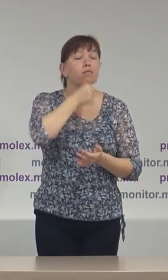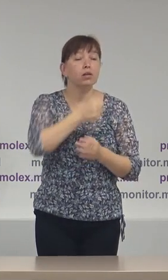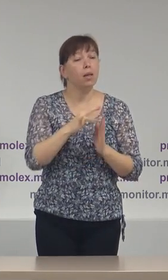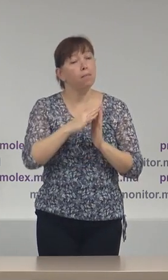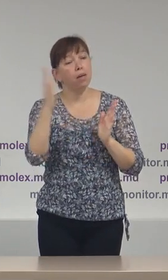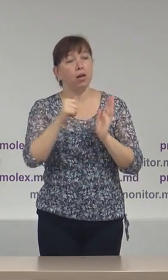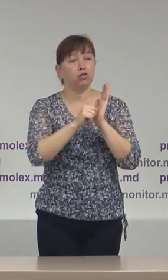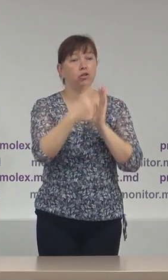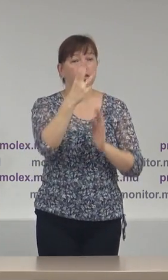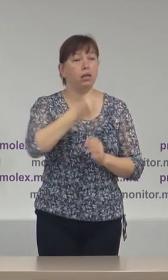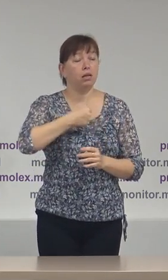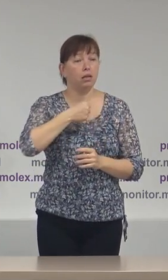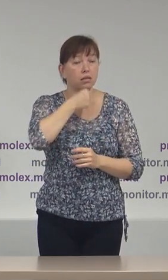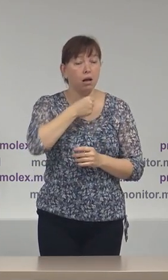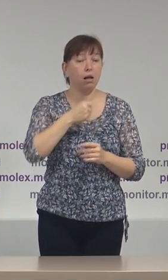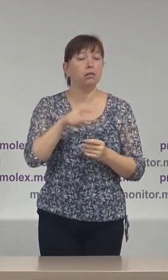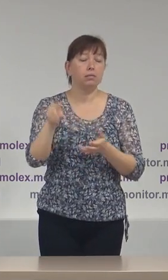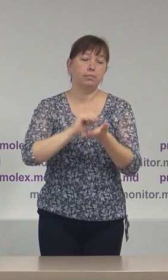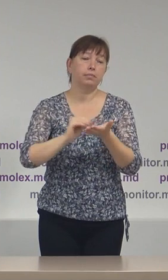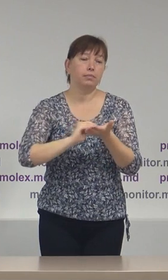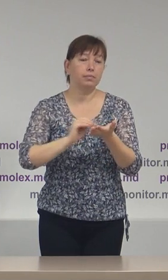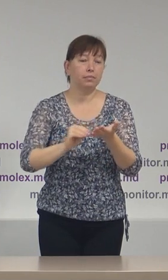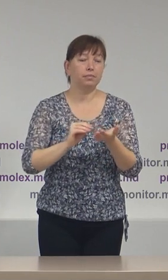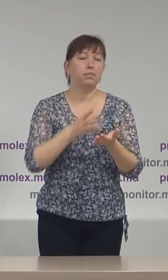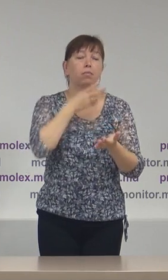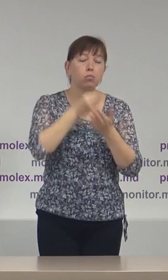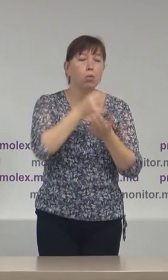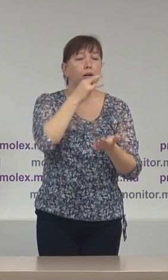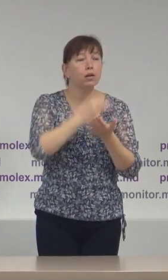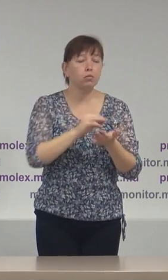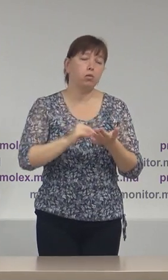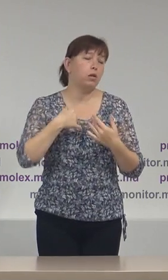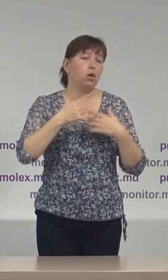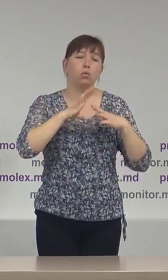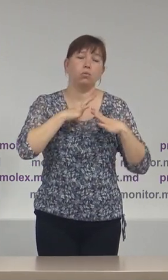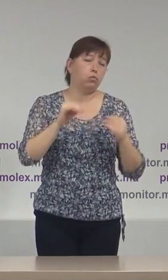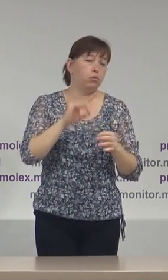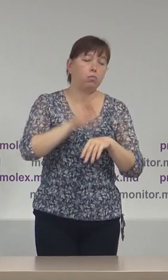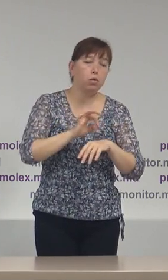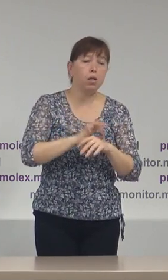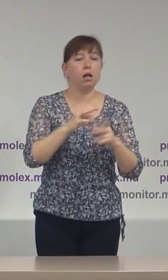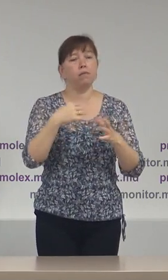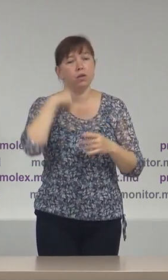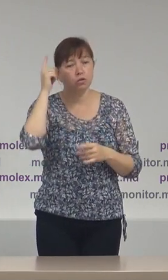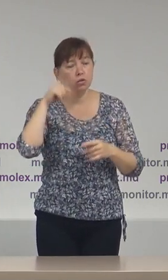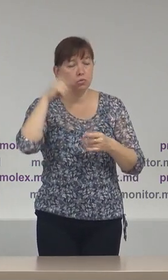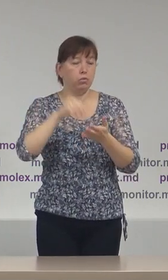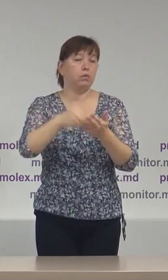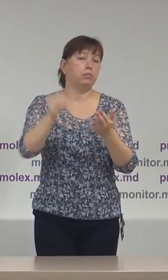63 de ani în baza declarațiilor pe propria răspundere și am văzut situații în care